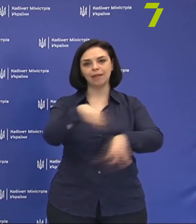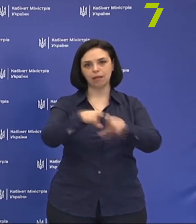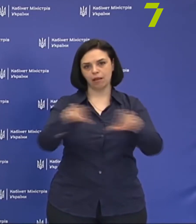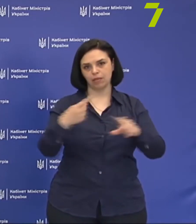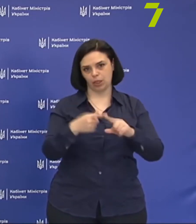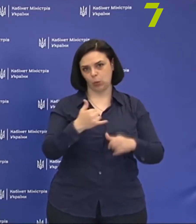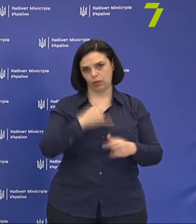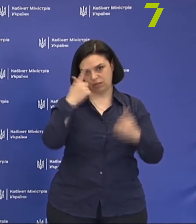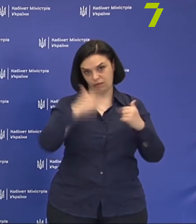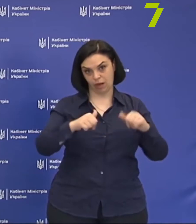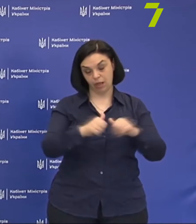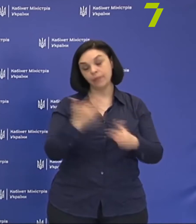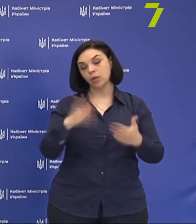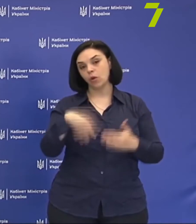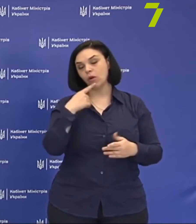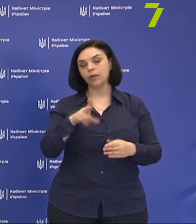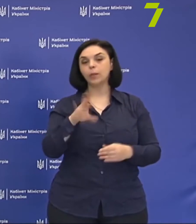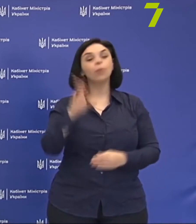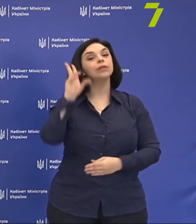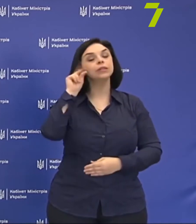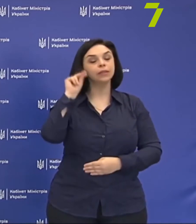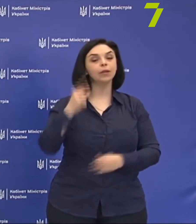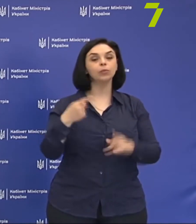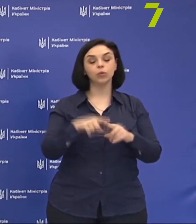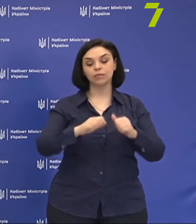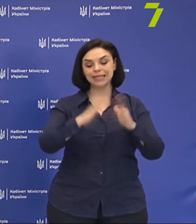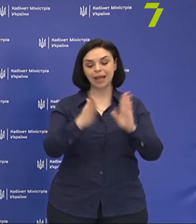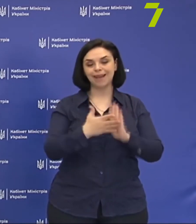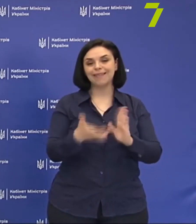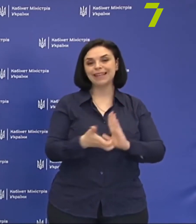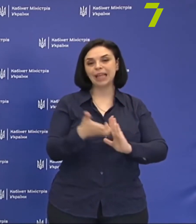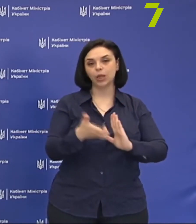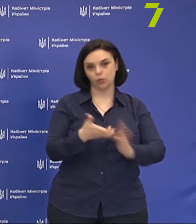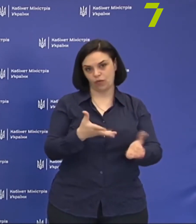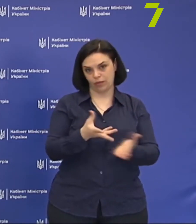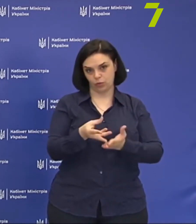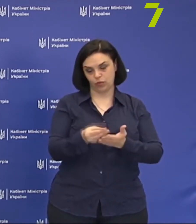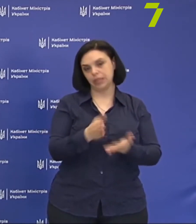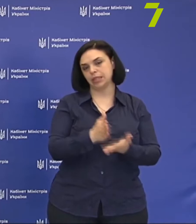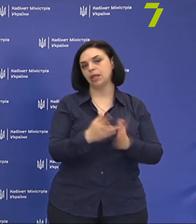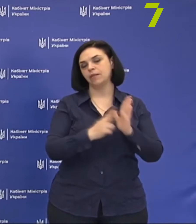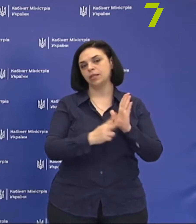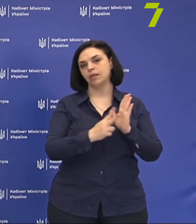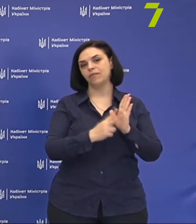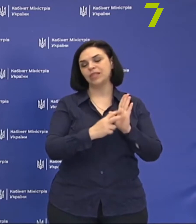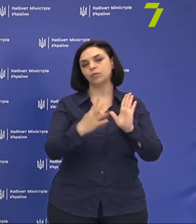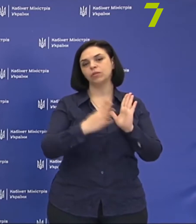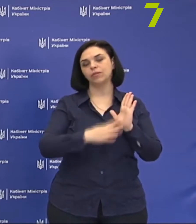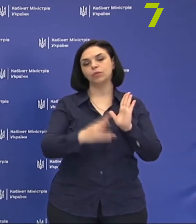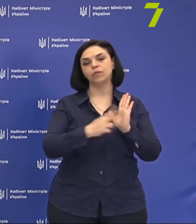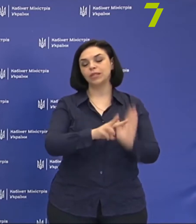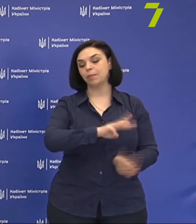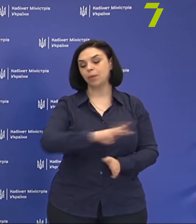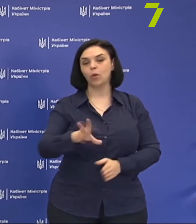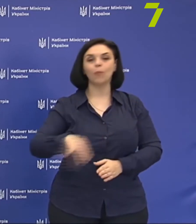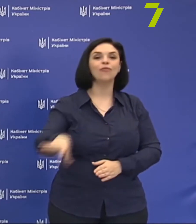нашій країні. Якщо говорити мовою цифр, то загальне недофінансування складає 898 мільйонів